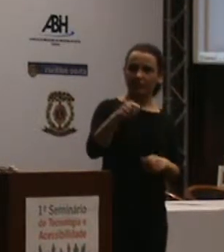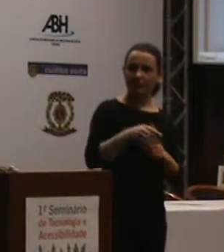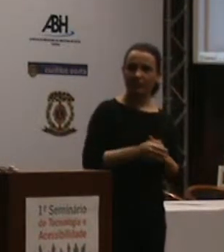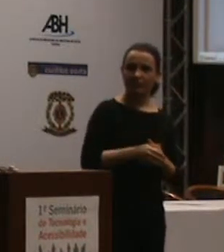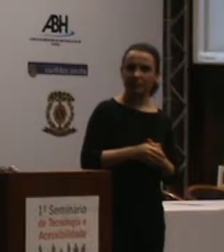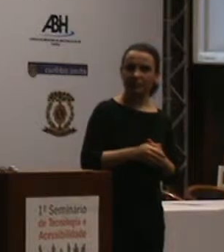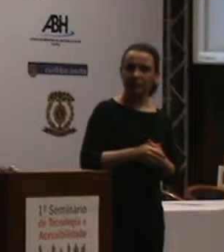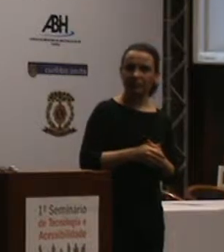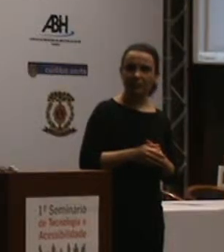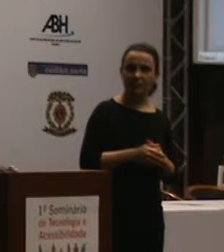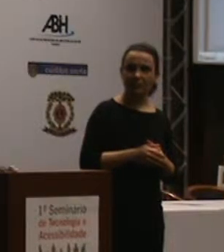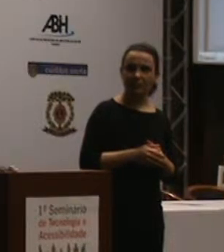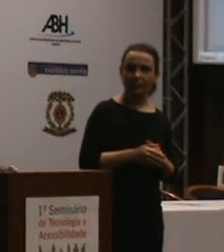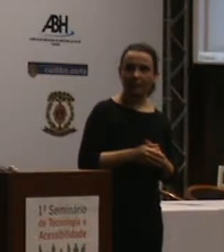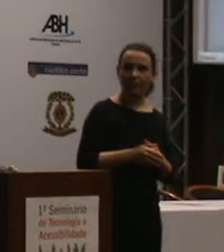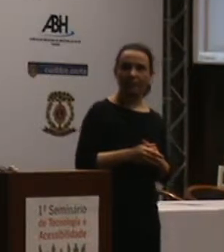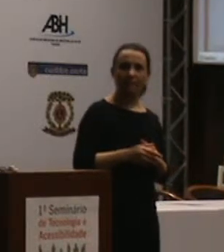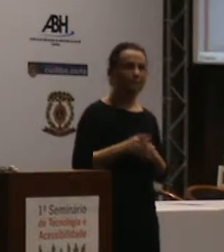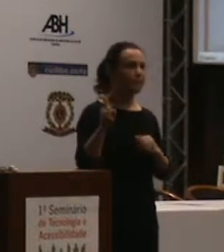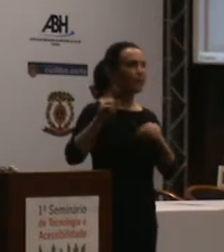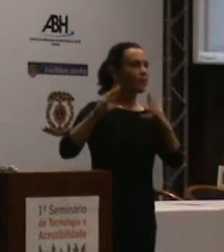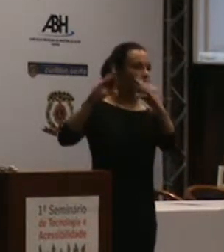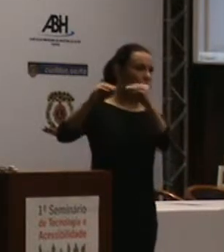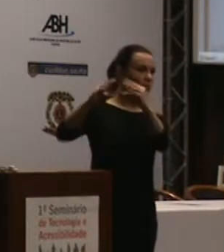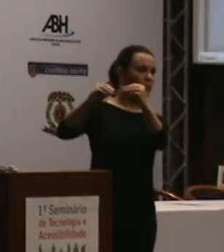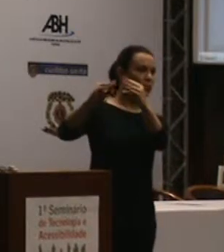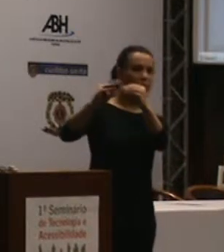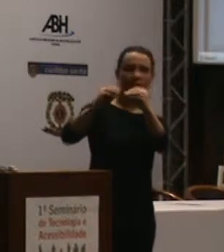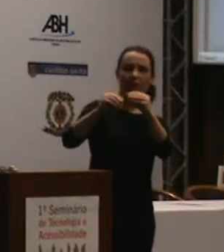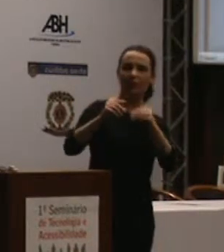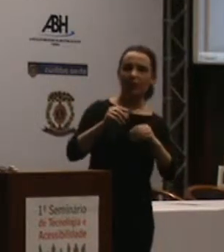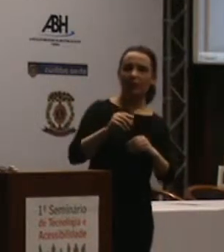sociedade, né? Não sei se está respondido.